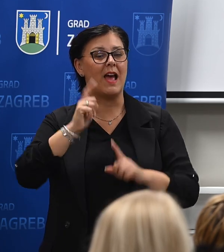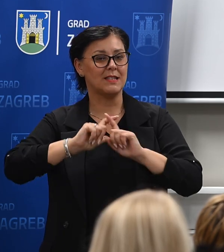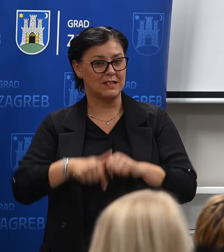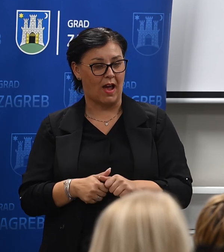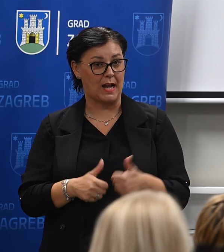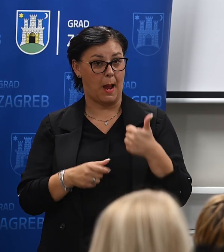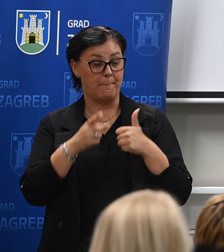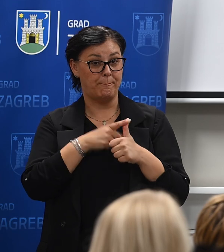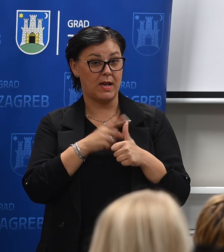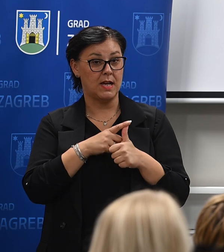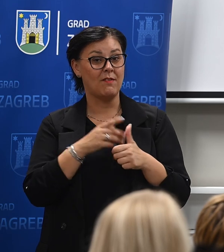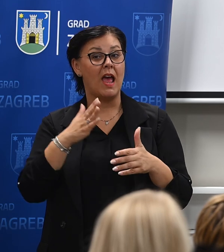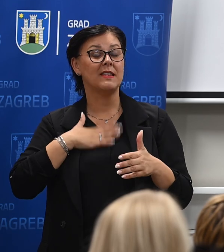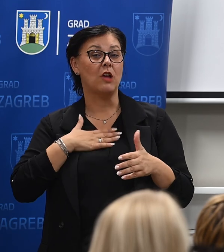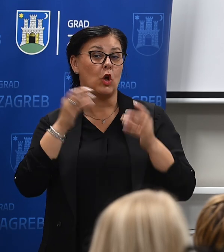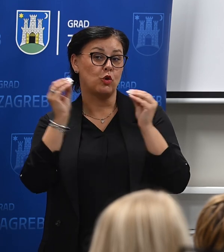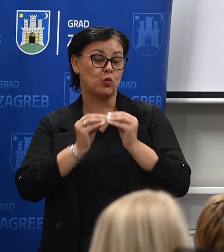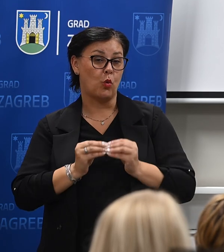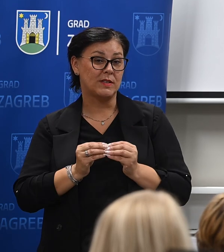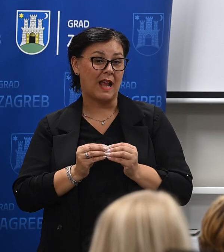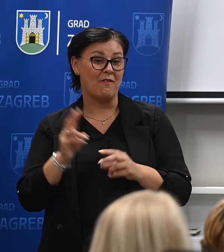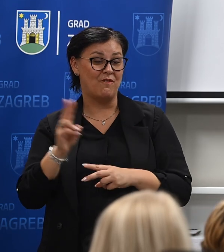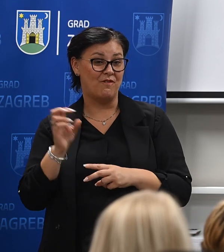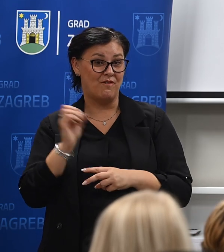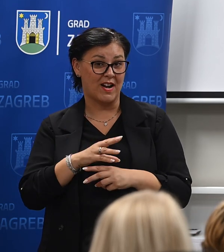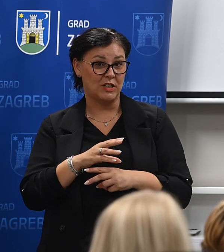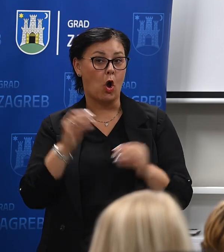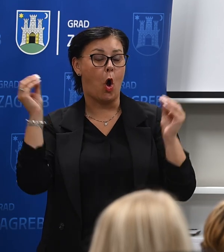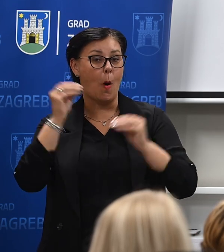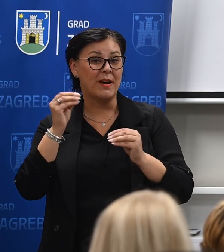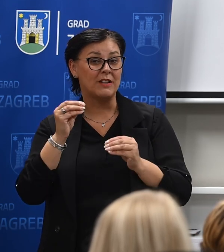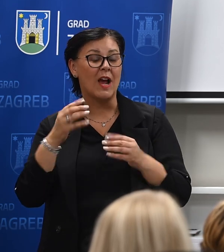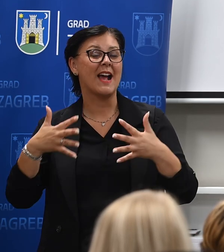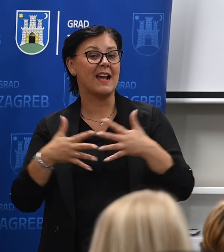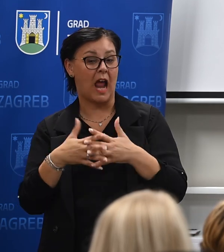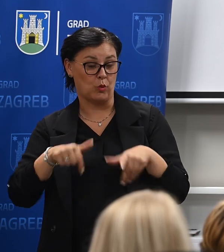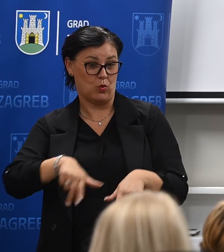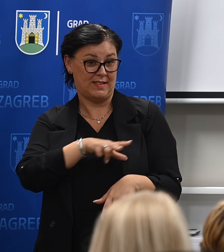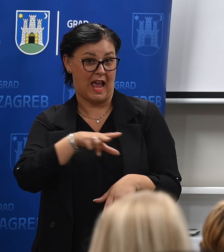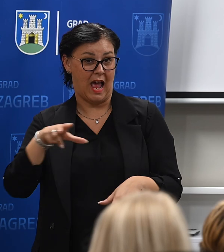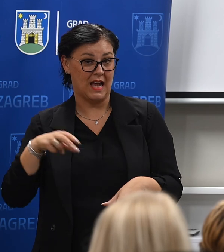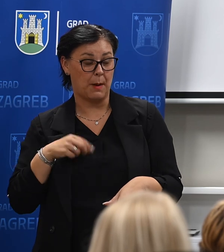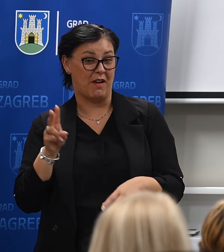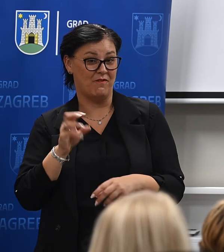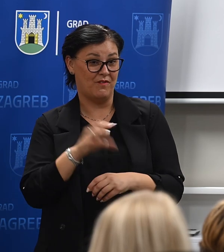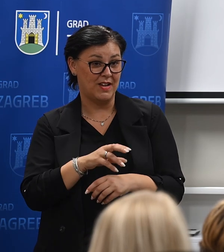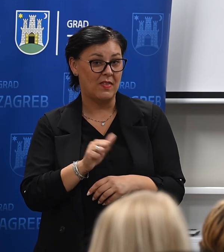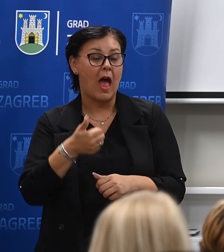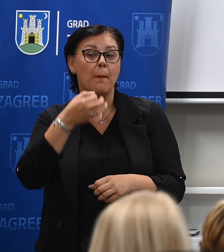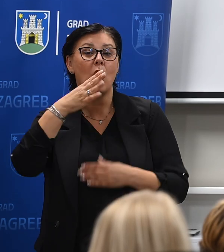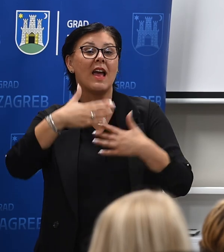S jedne strane, naš sustav, gradski sustav preškolskog odobrazovanja, drugim rječima, gradski vrtići u Zagrebu, ja se osudim, reći su